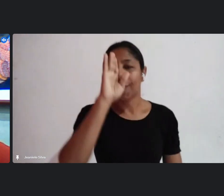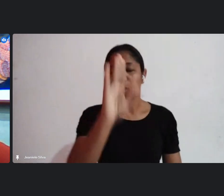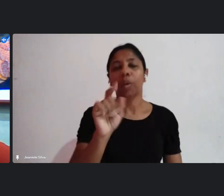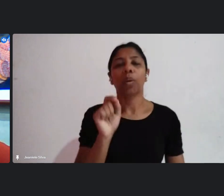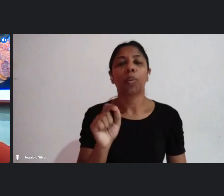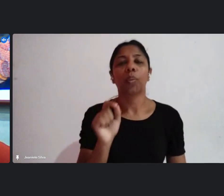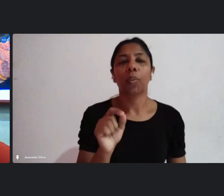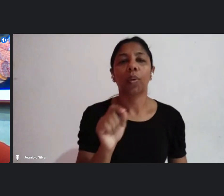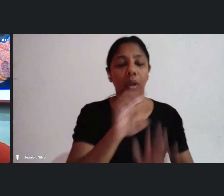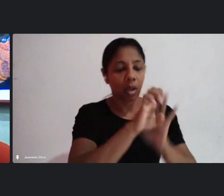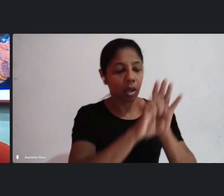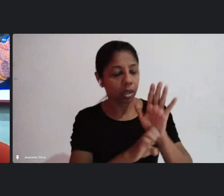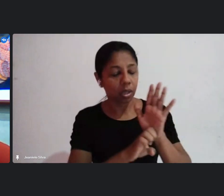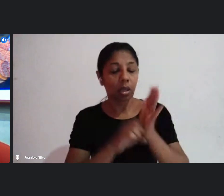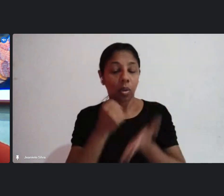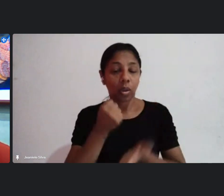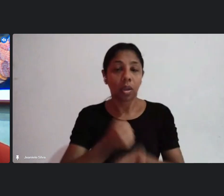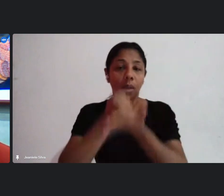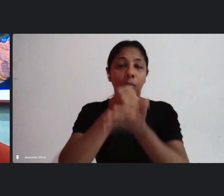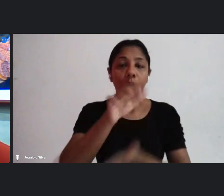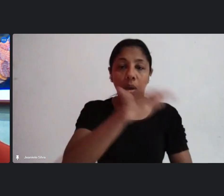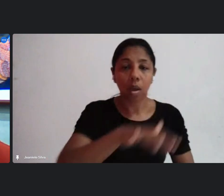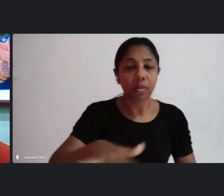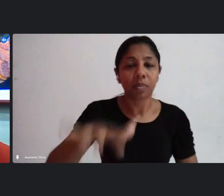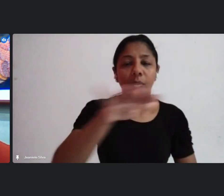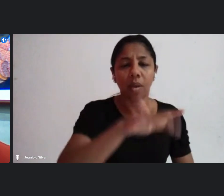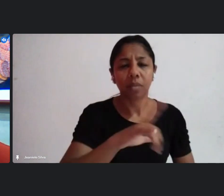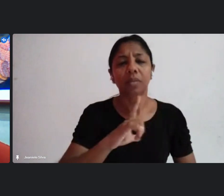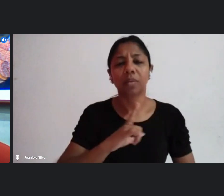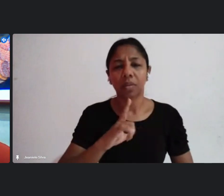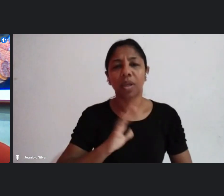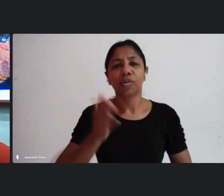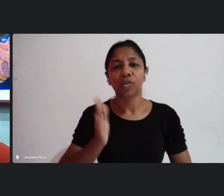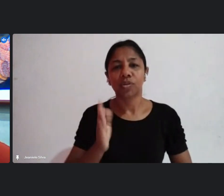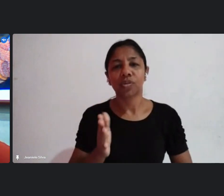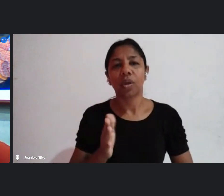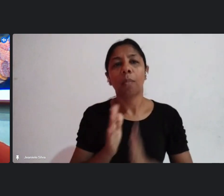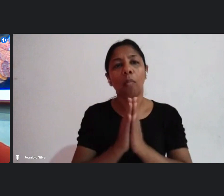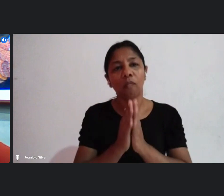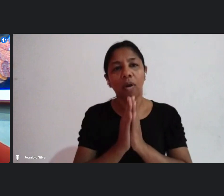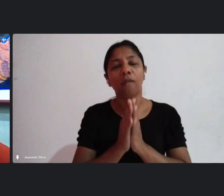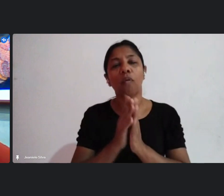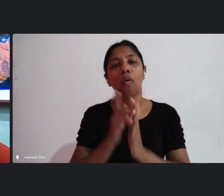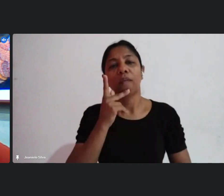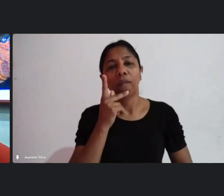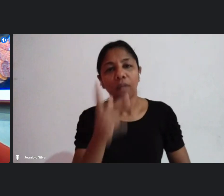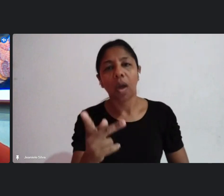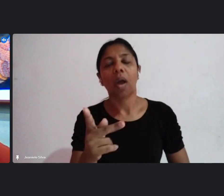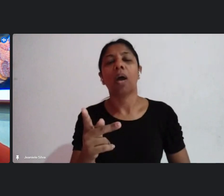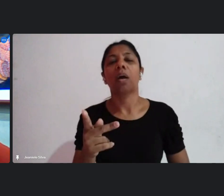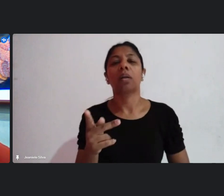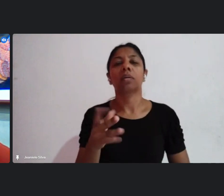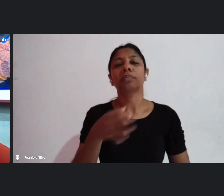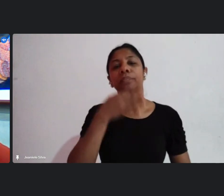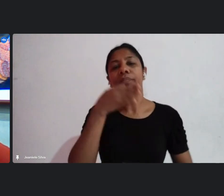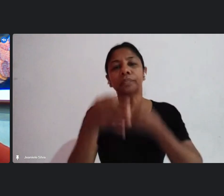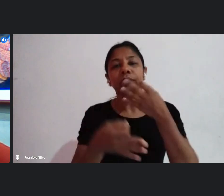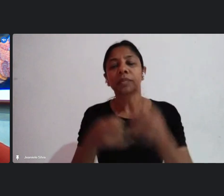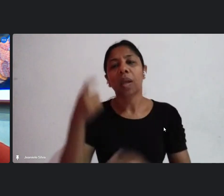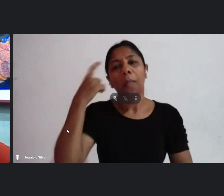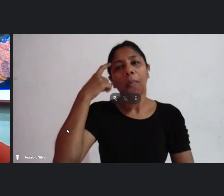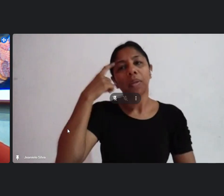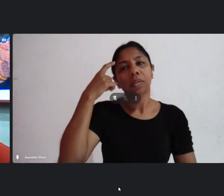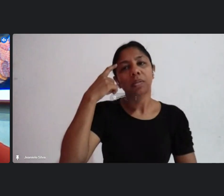edital de apoio aos espaços que vocês já têm então por favor verbalizem isso seria isso daí para a gente poder pensar dessa